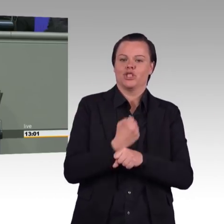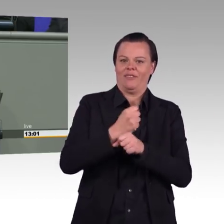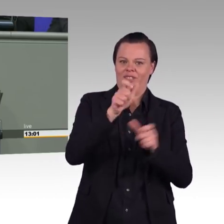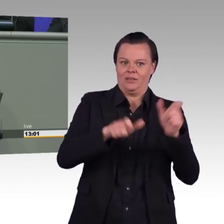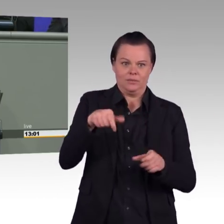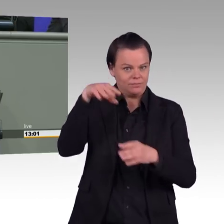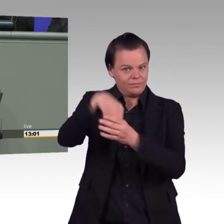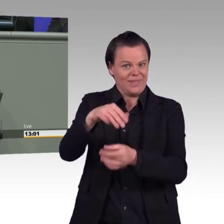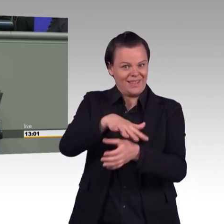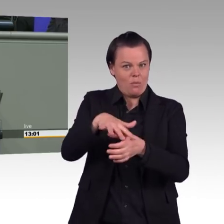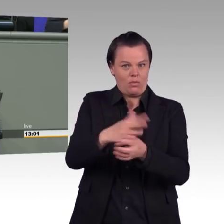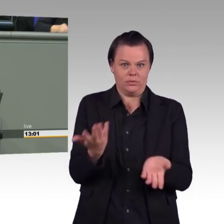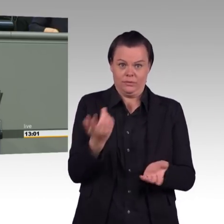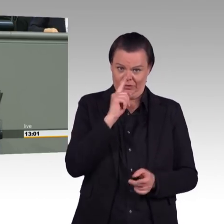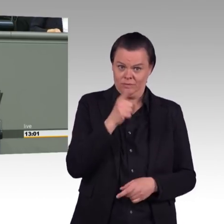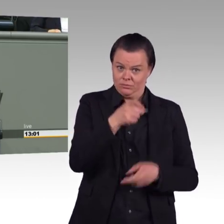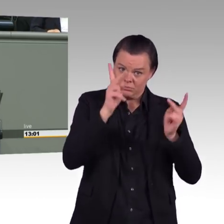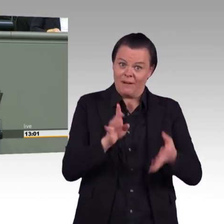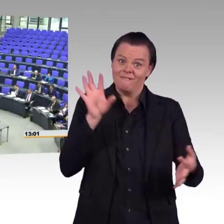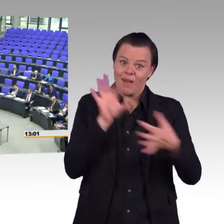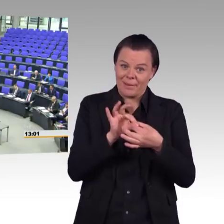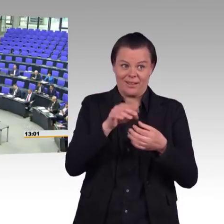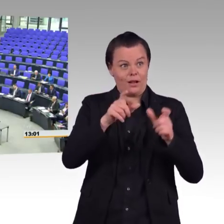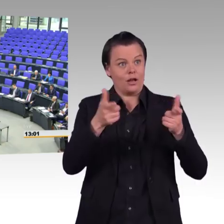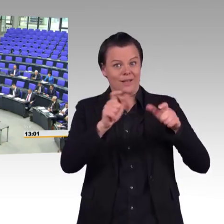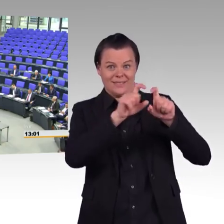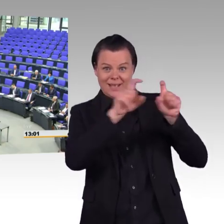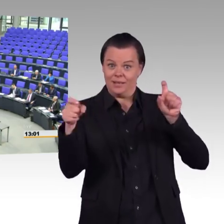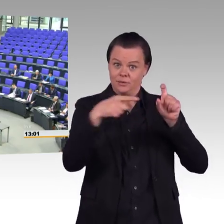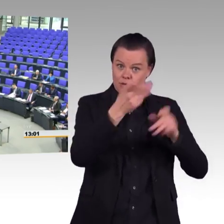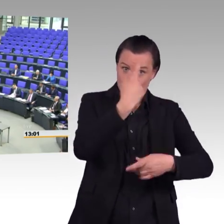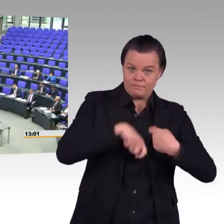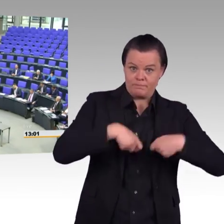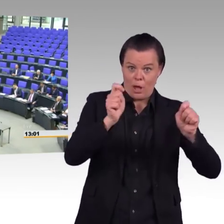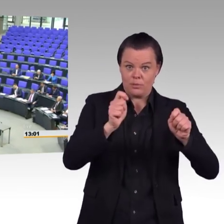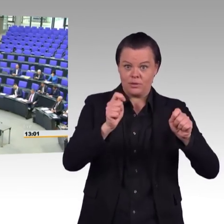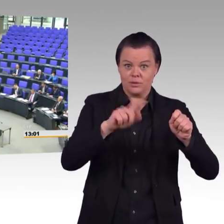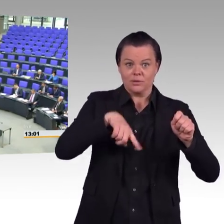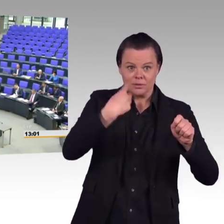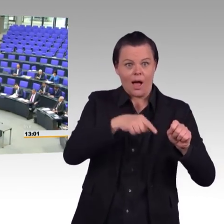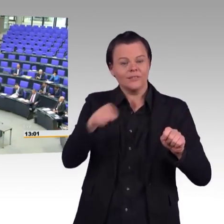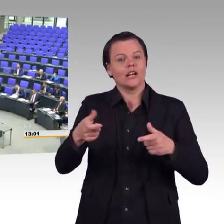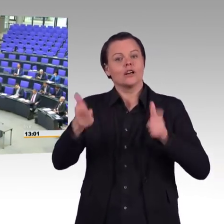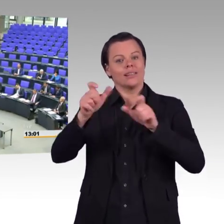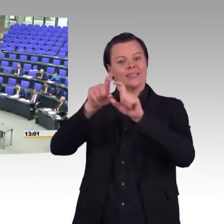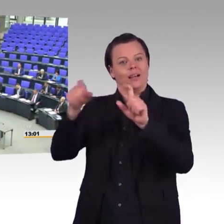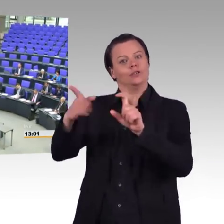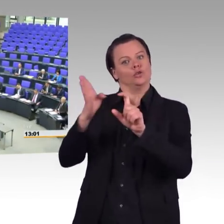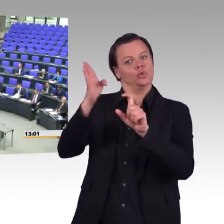Unterstützung für die Region. Herzlichen Dank, meine sehr verehrten Damen und Herren. Der nächste Redner ist der Kollege Andreas Lämmel, CDU,